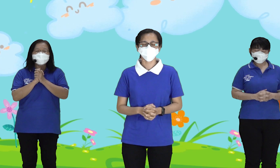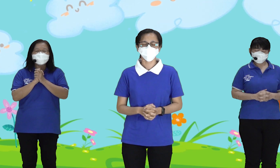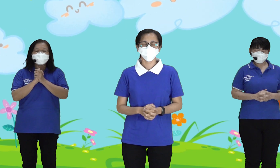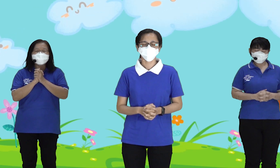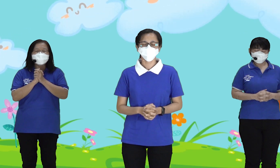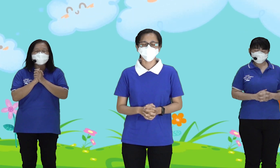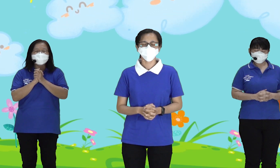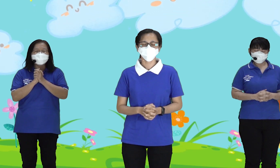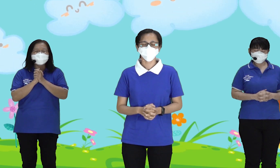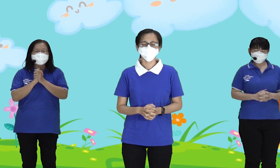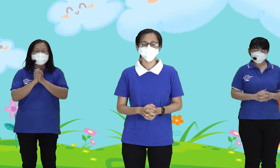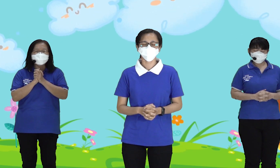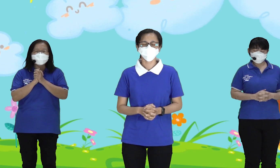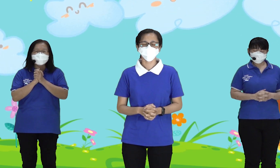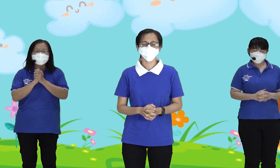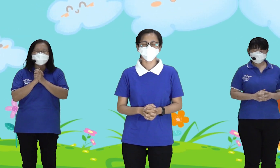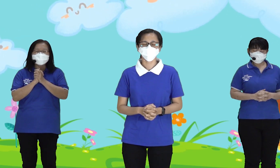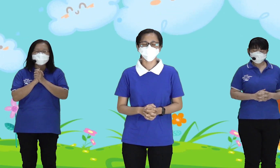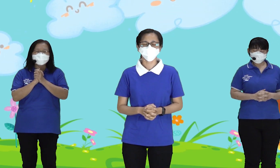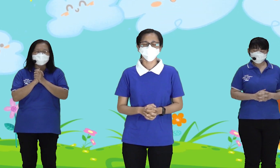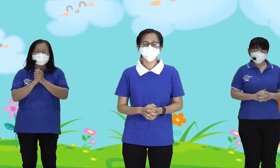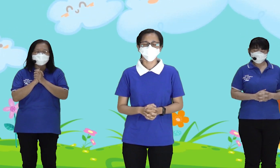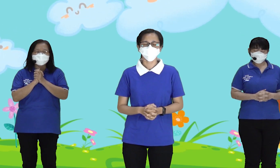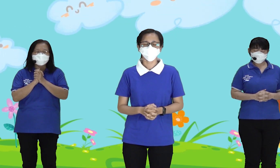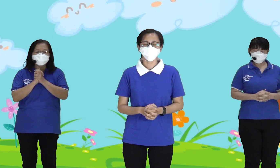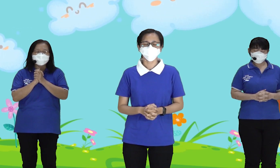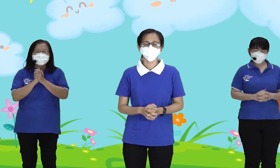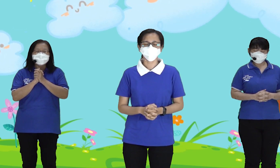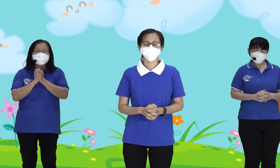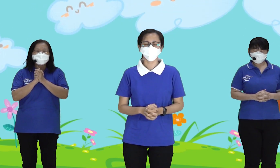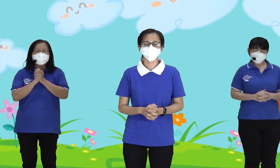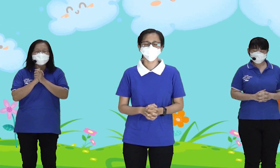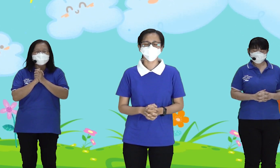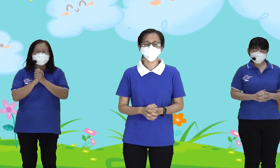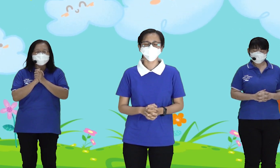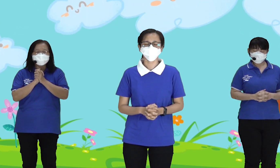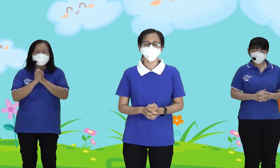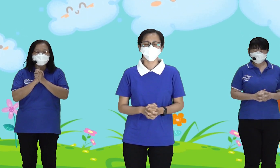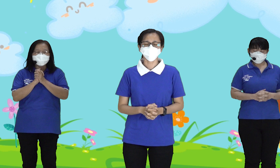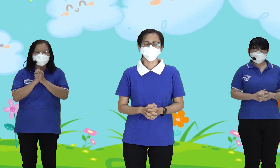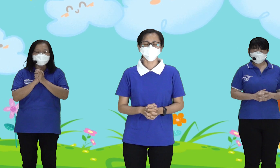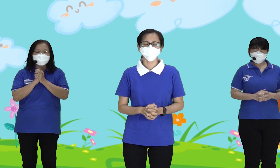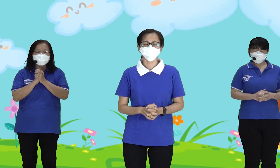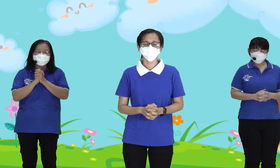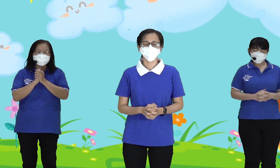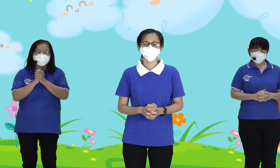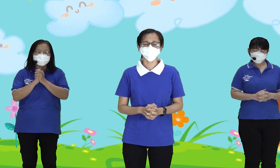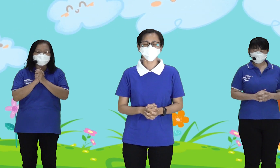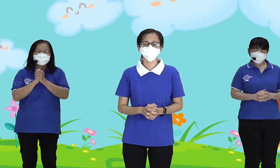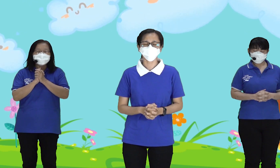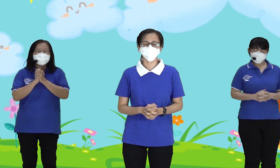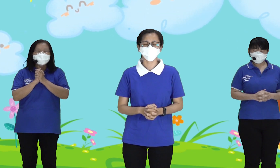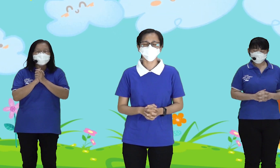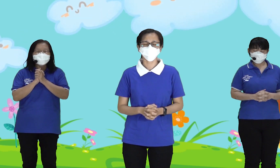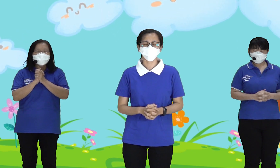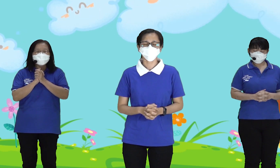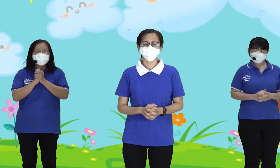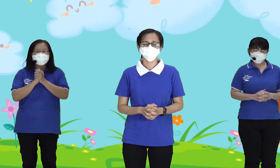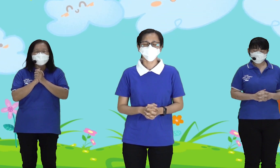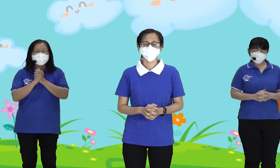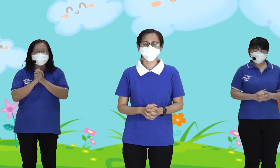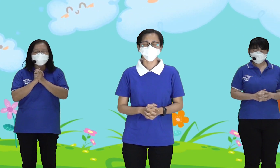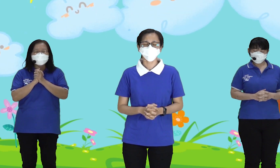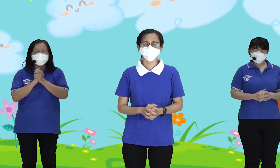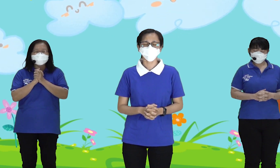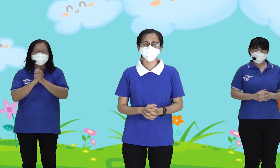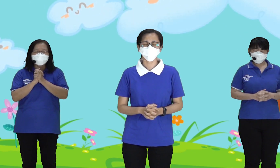Biarlah kami dapat memuji dan memuliakan nama Tuhan dengan baik Dan mendengarkan firman Tuhan juga dengan baik Pimpin ibadah